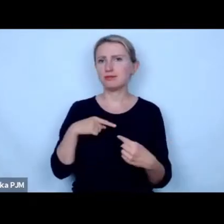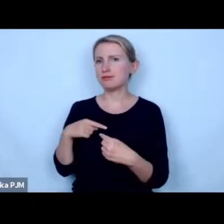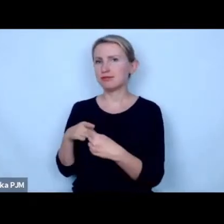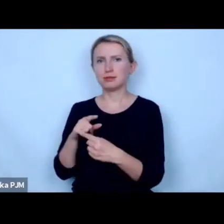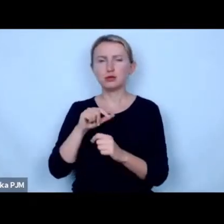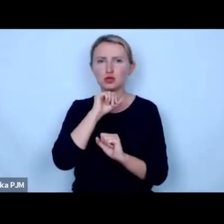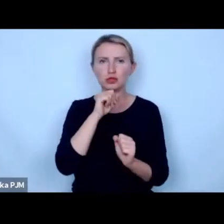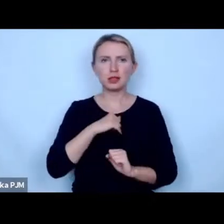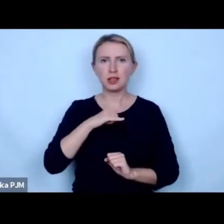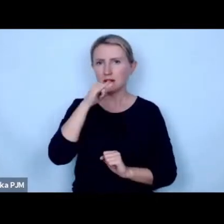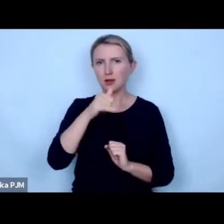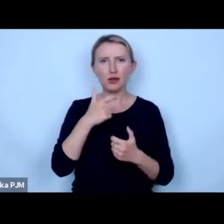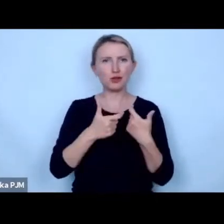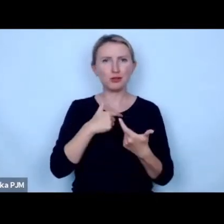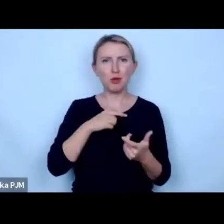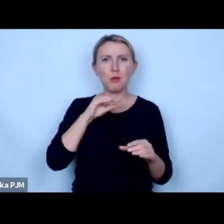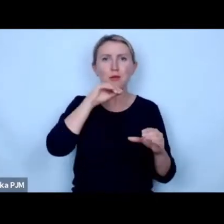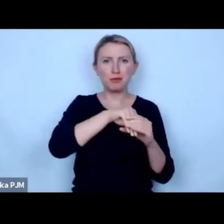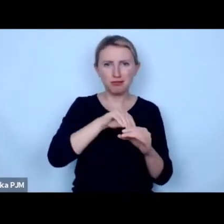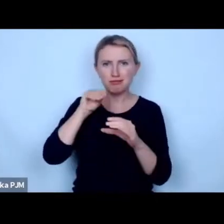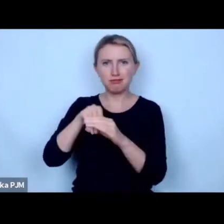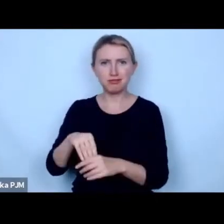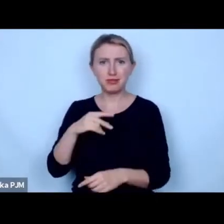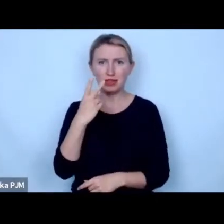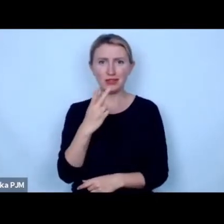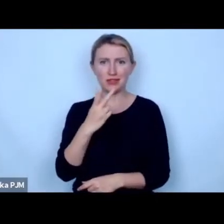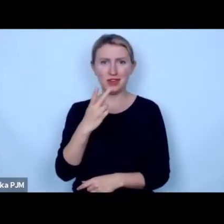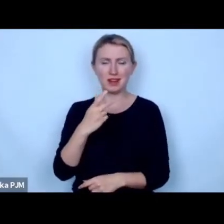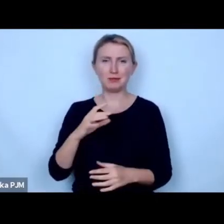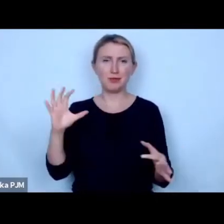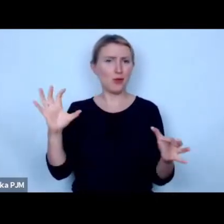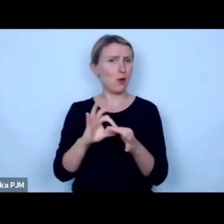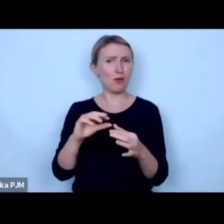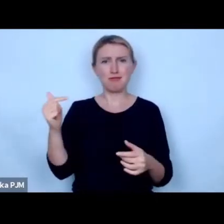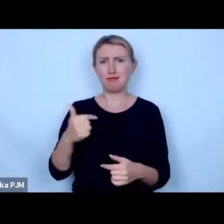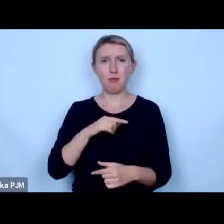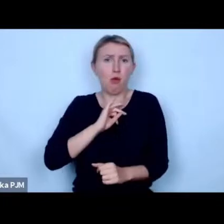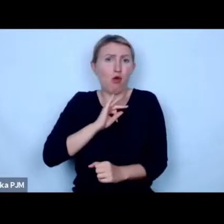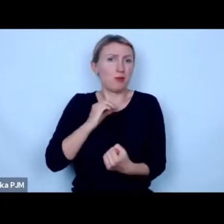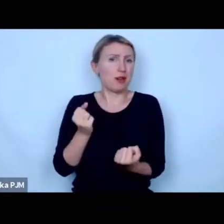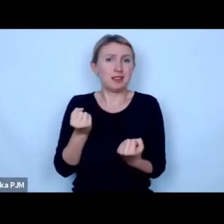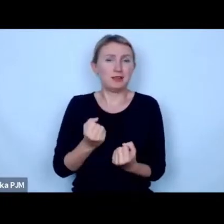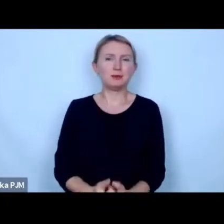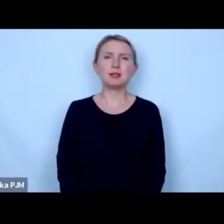tych bruk nie jestem w stanie tego zrobić uważam że to jest absolutnie w połączeniu w moim aktywizmie